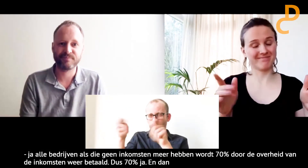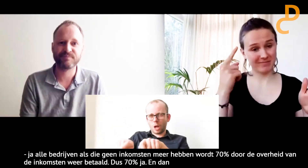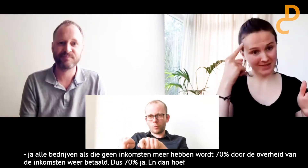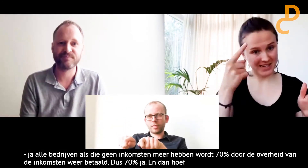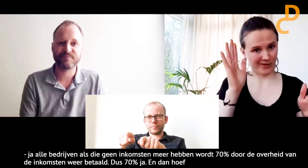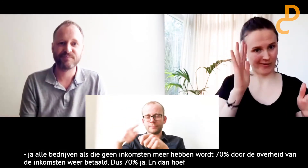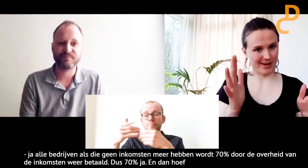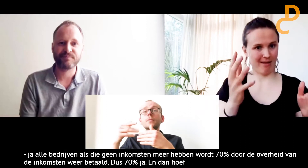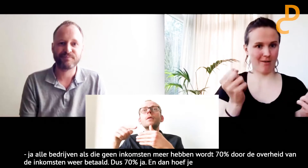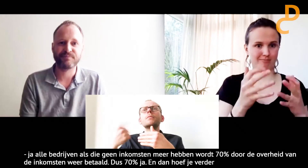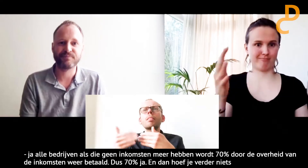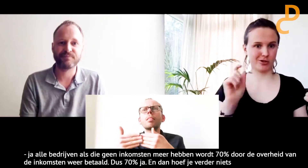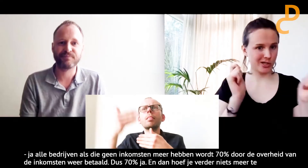Oké. Dus deze lockdown, hè.